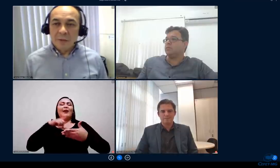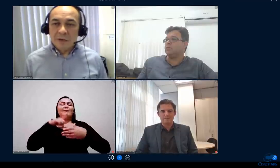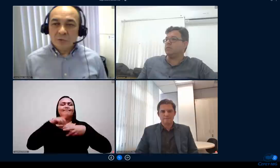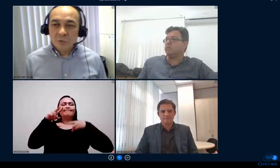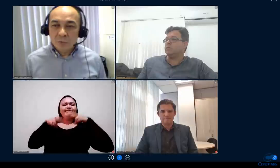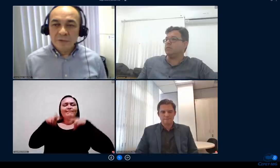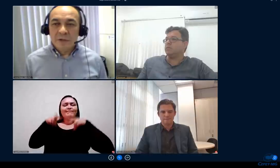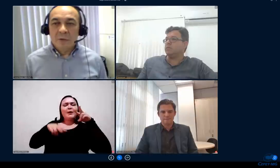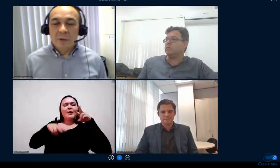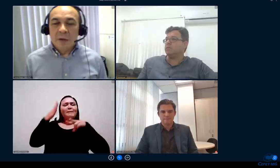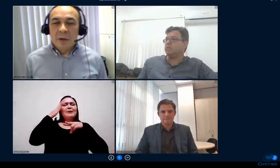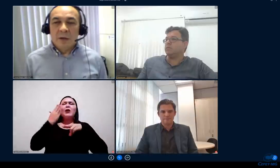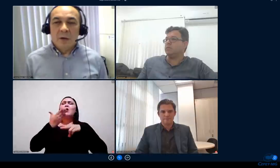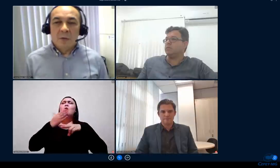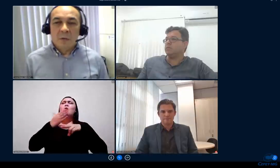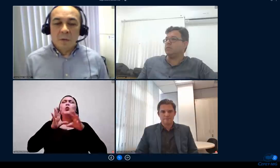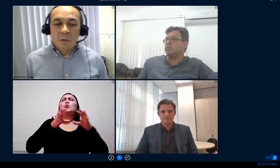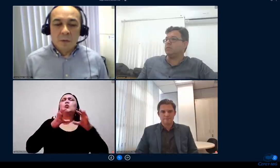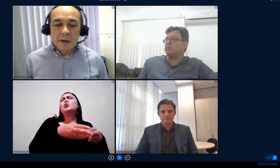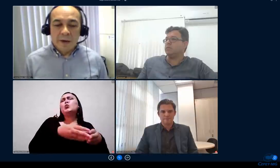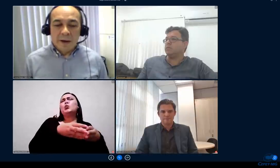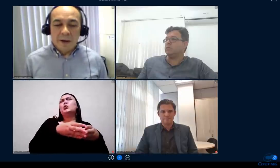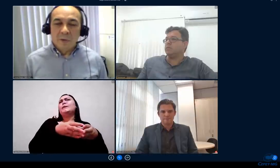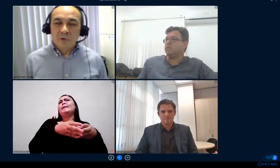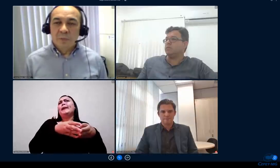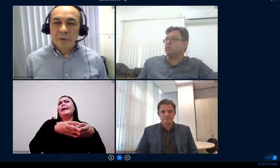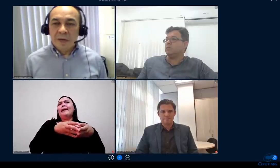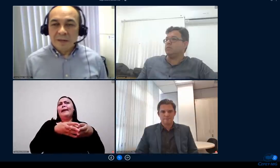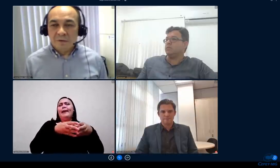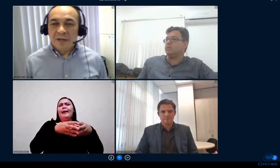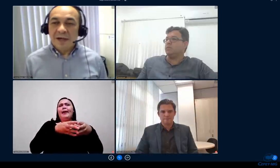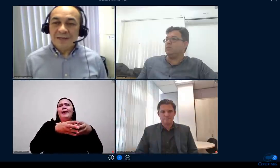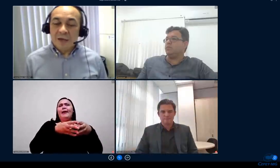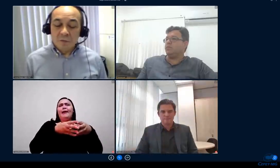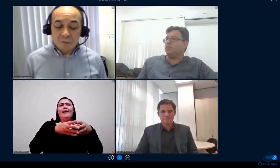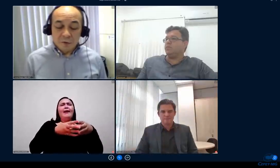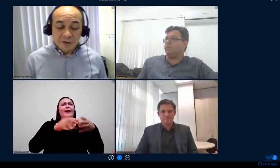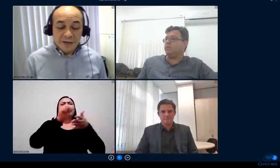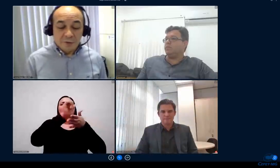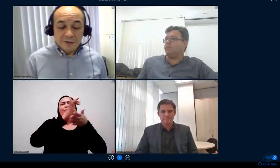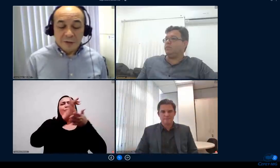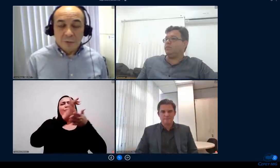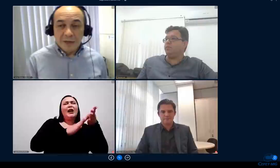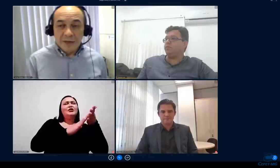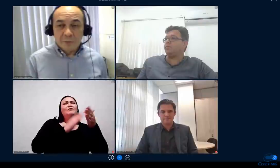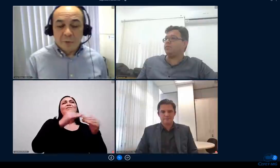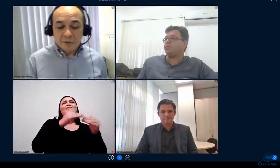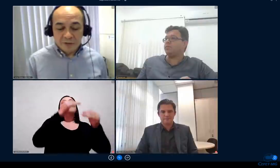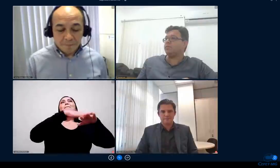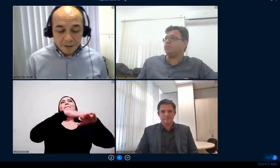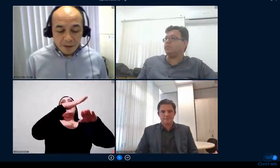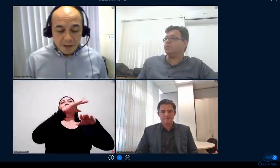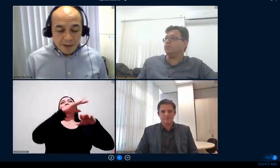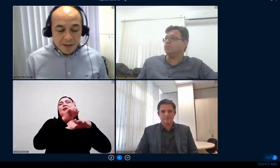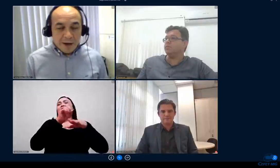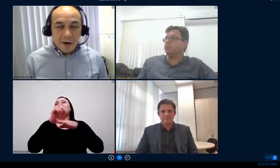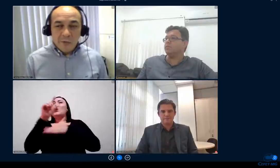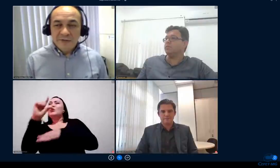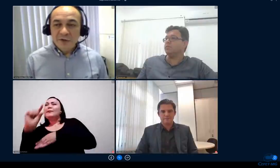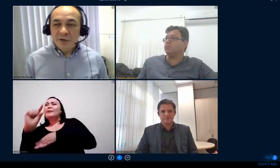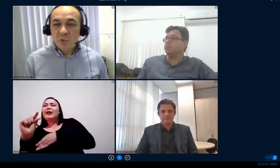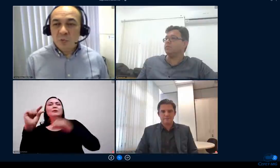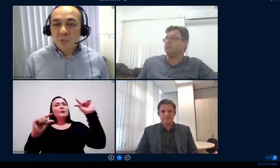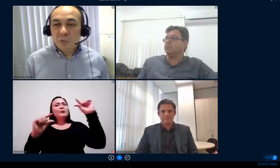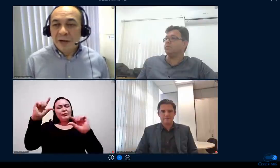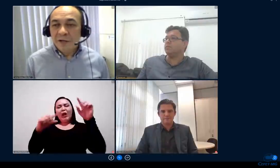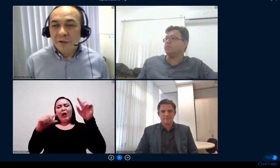quais são as turmas que eu que eu não subi em atividades aí eu já entro na segunda resposta não